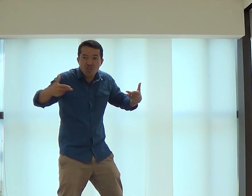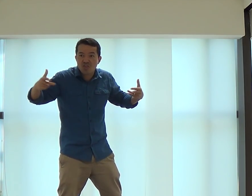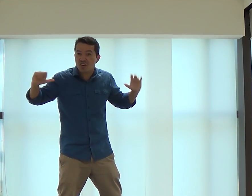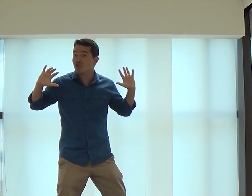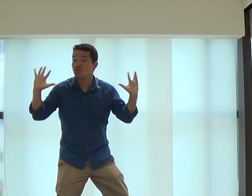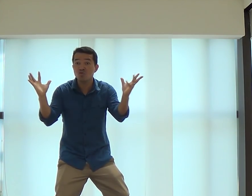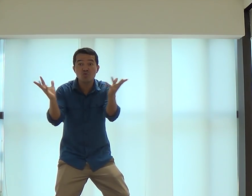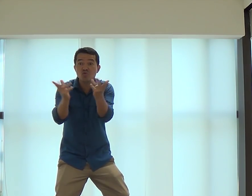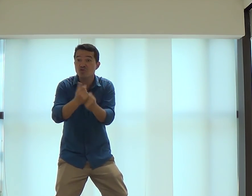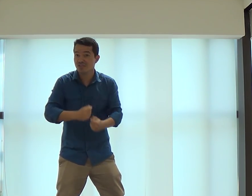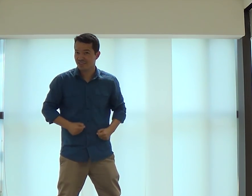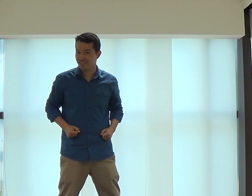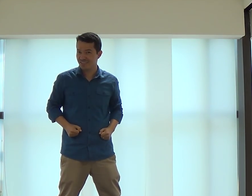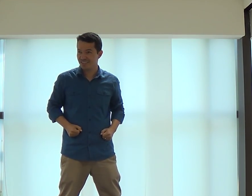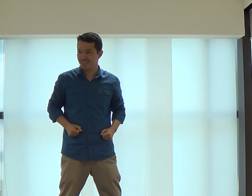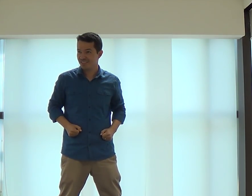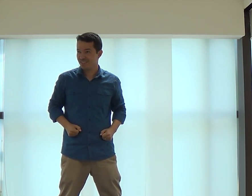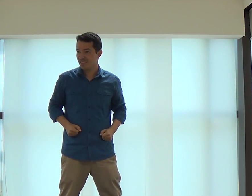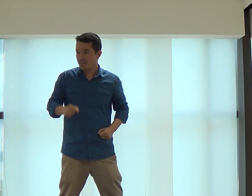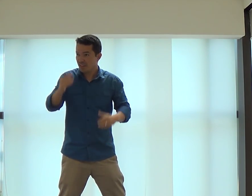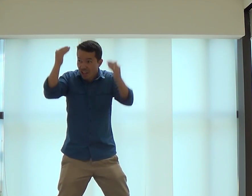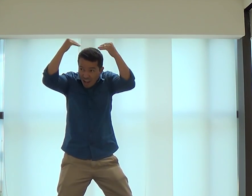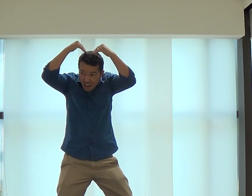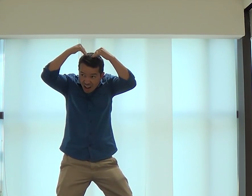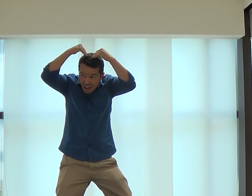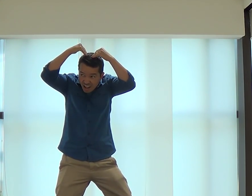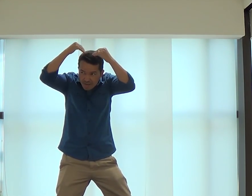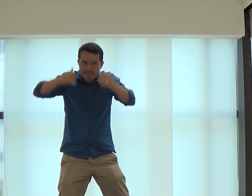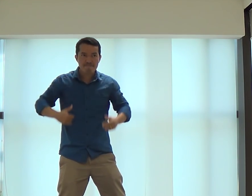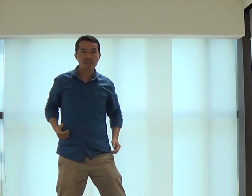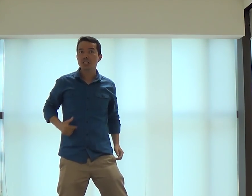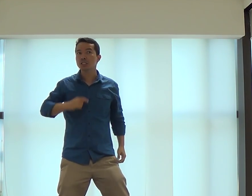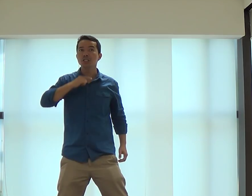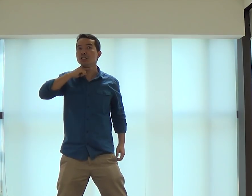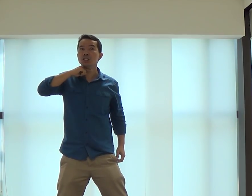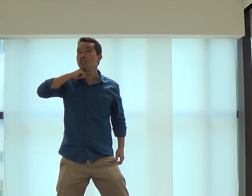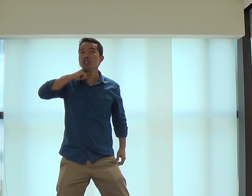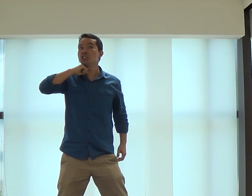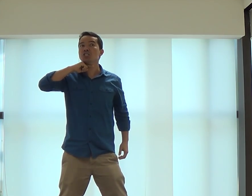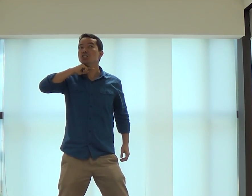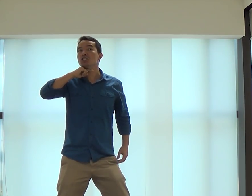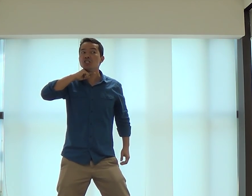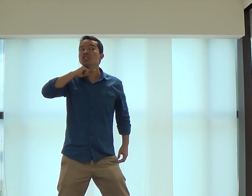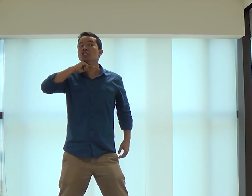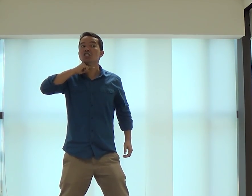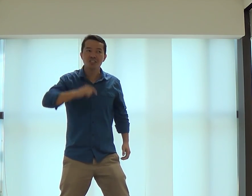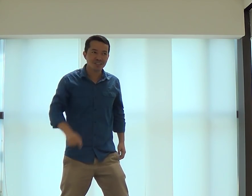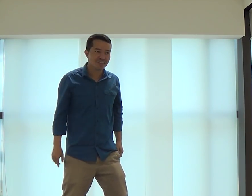Usando drogas. Tudo. Vai aparecer. Porque ele está lá. Os teus desejos.